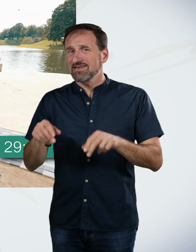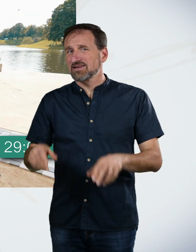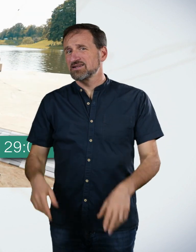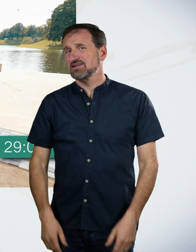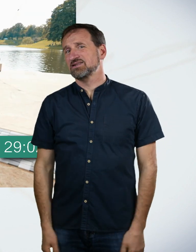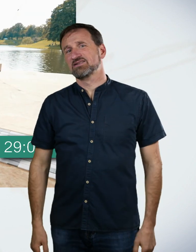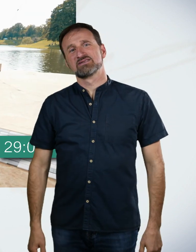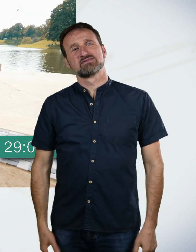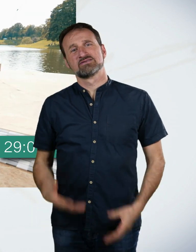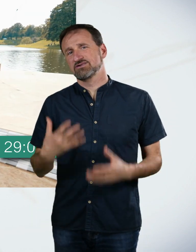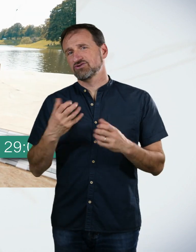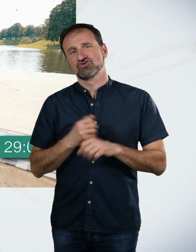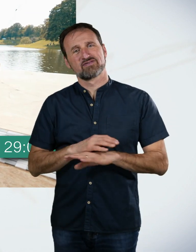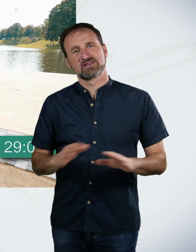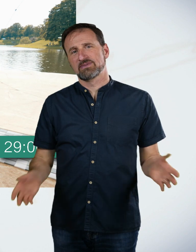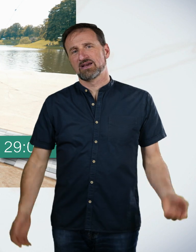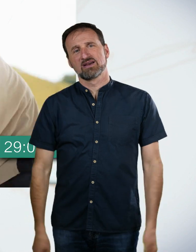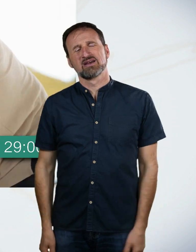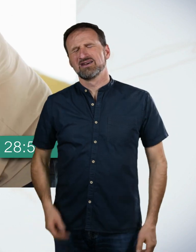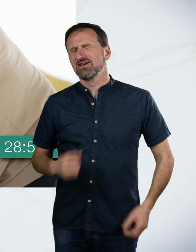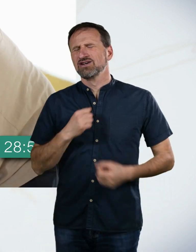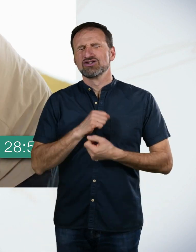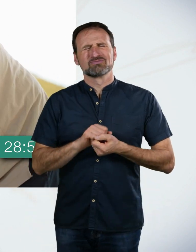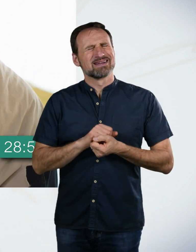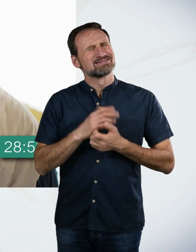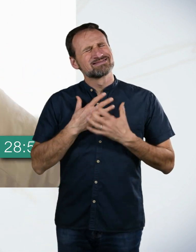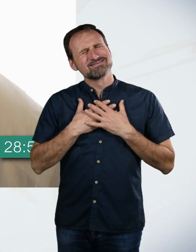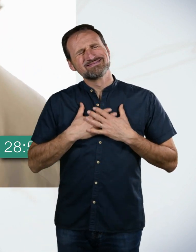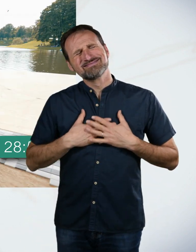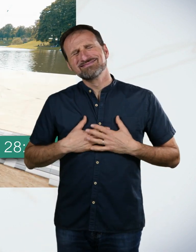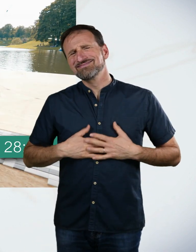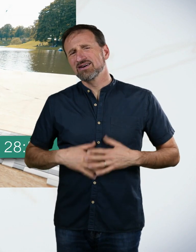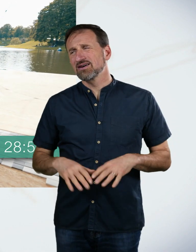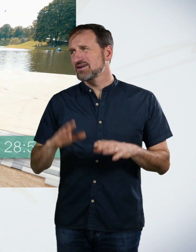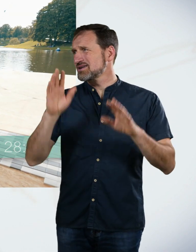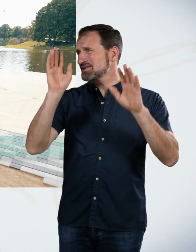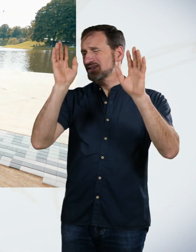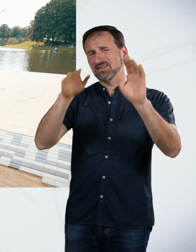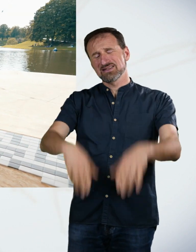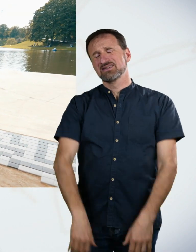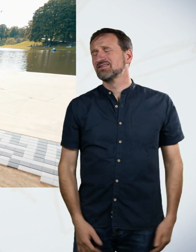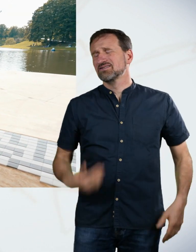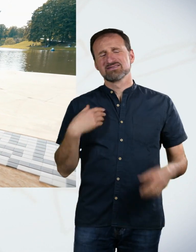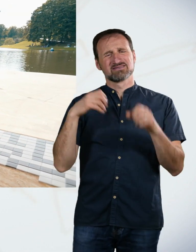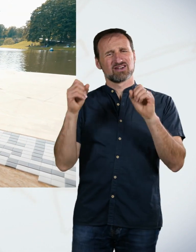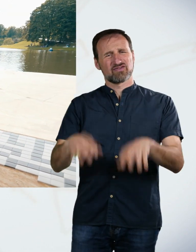Aber ich konnte einfach nicht mehr, die Schmerzen wurden immer stärker. Leute, ich kann auch eigentlich gleich aufhören, ich werde es eh nicht schaffen. Ich quäle mich hier nur.